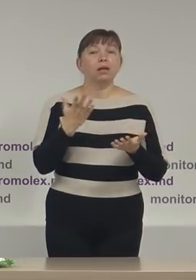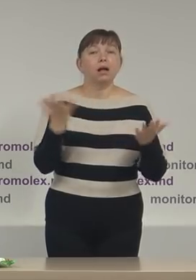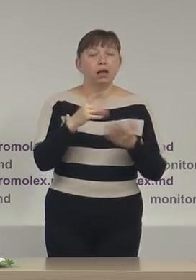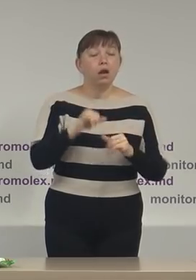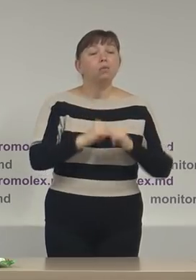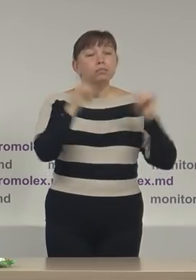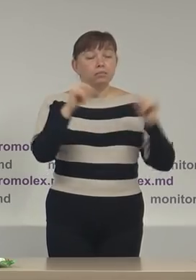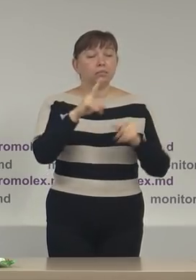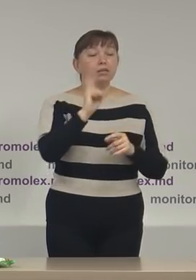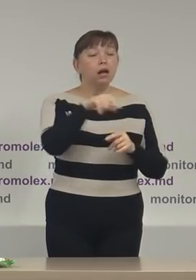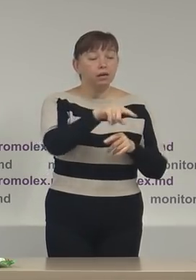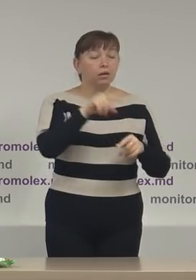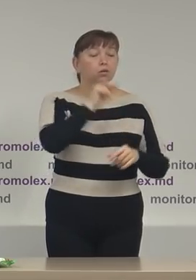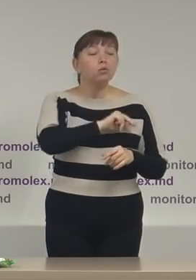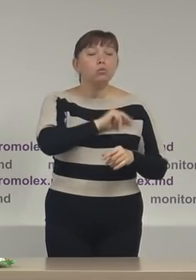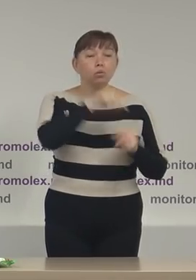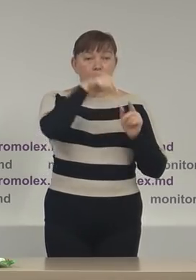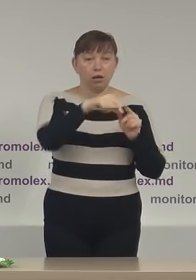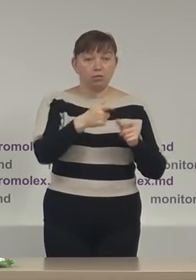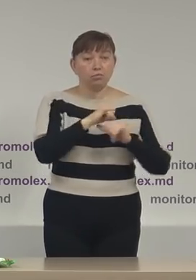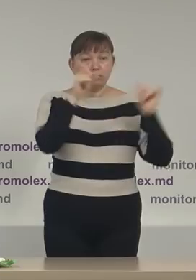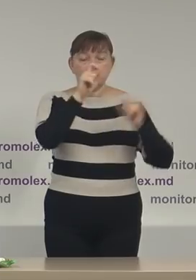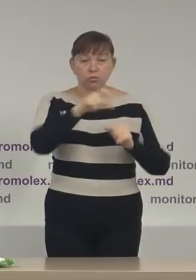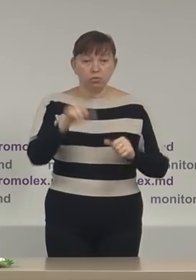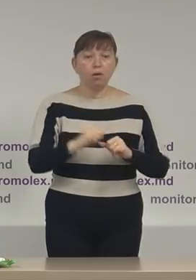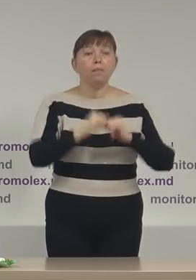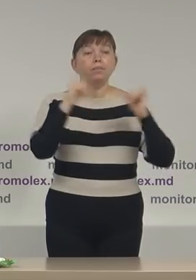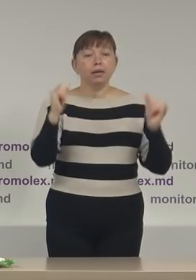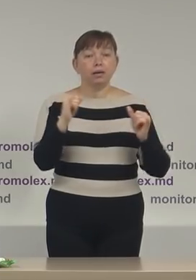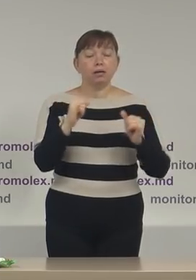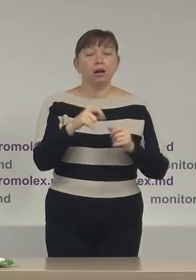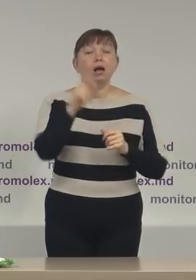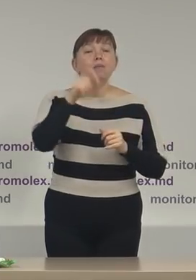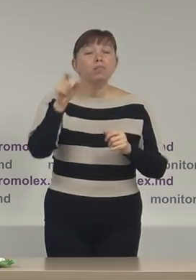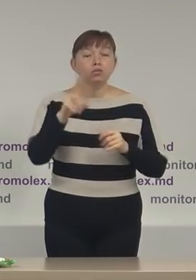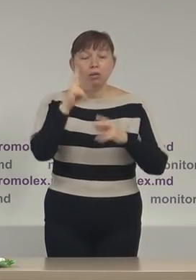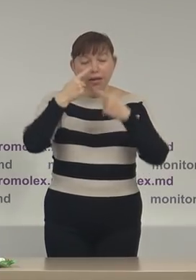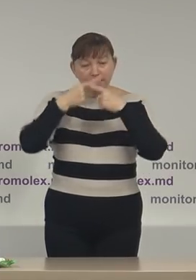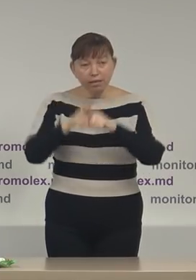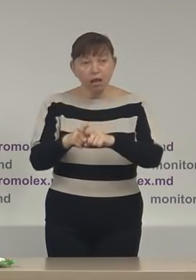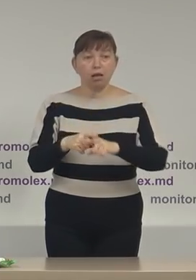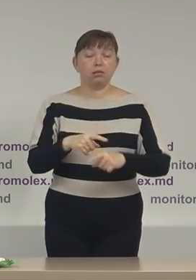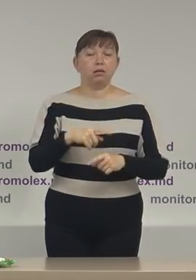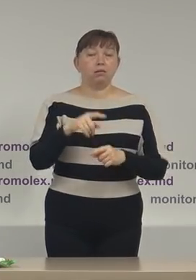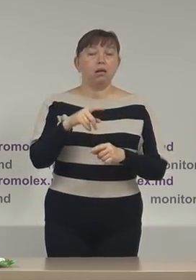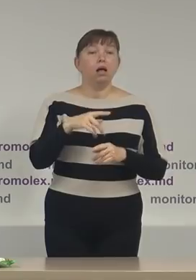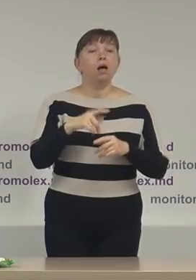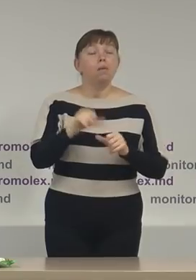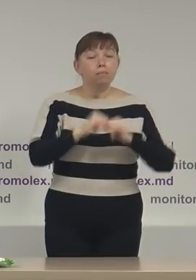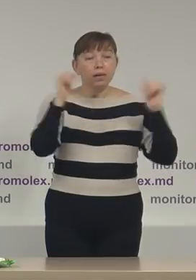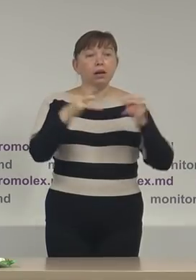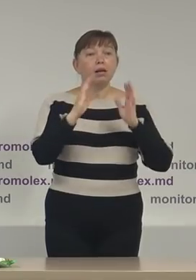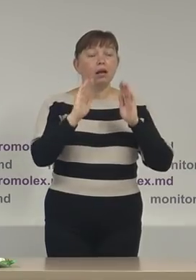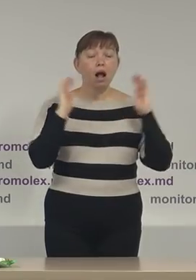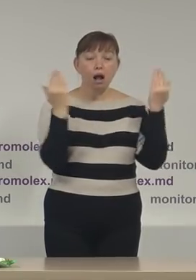măririi numărului de operatori, unde a fost posibil mărirea numărului de personal tehnic, mărirea numărului de cabine de vot,